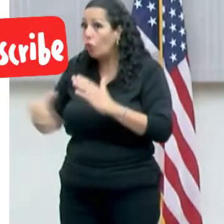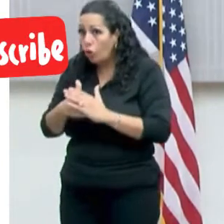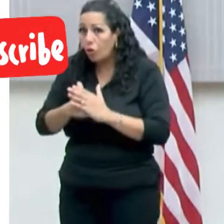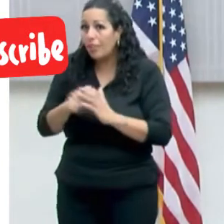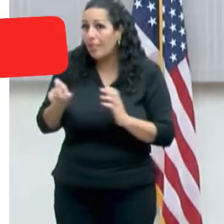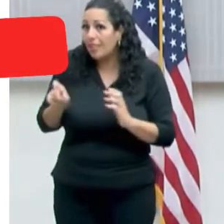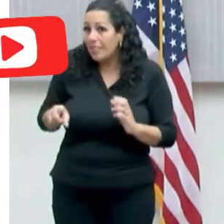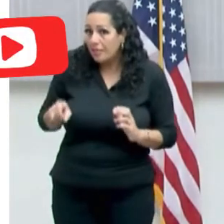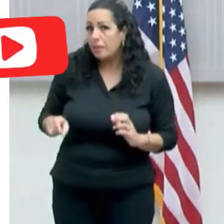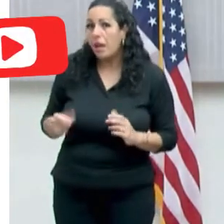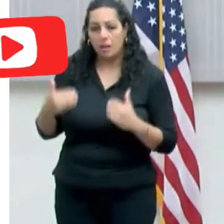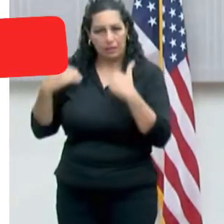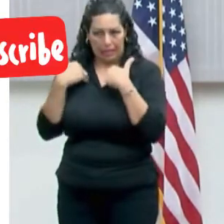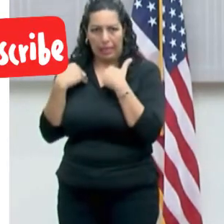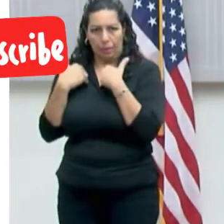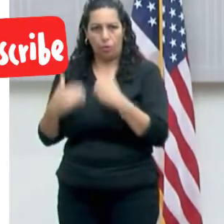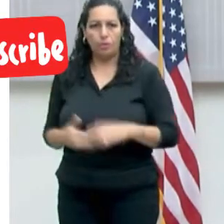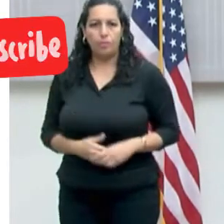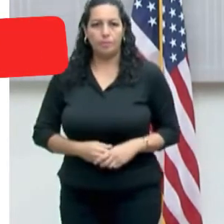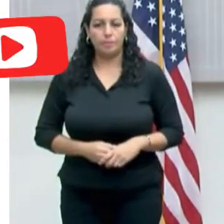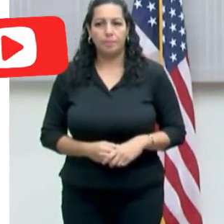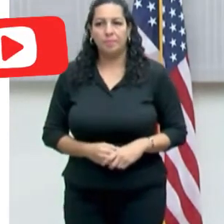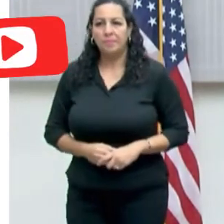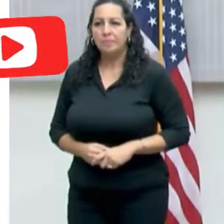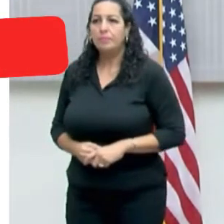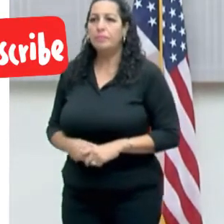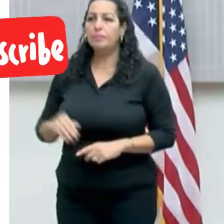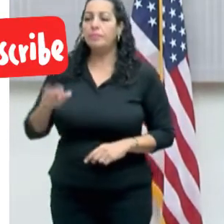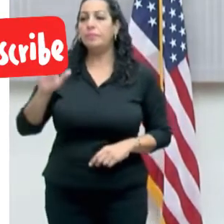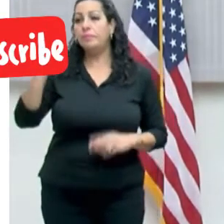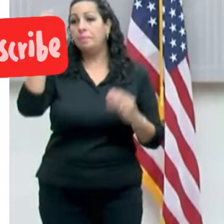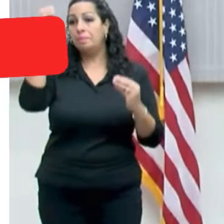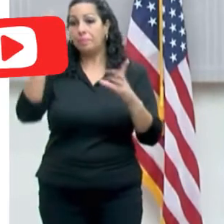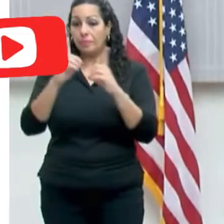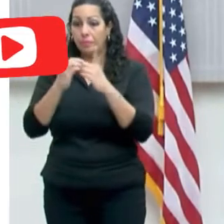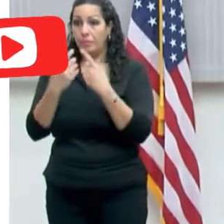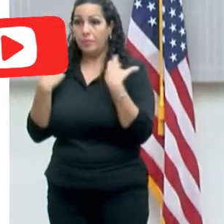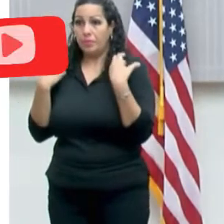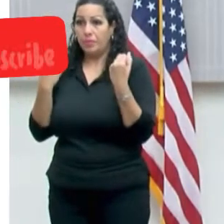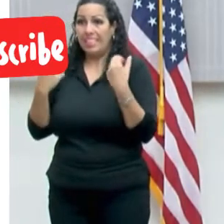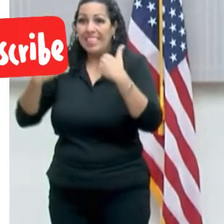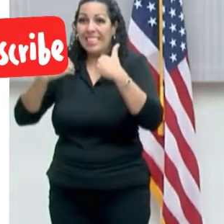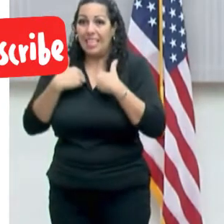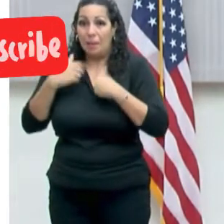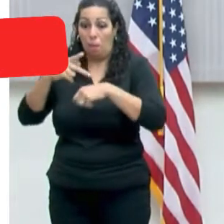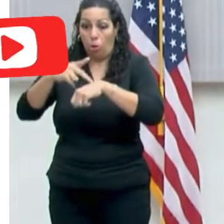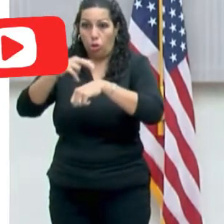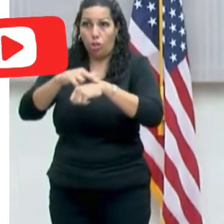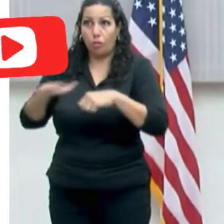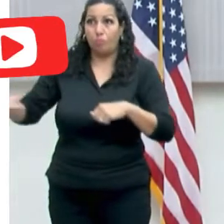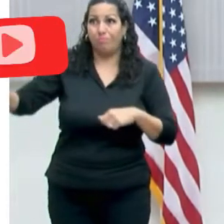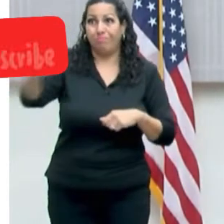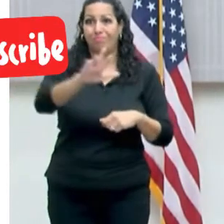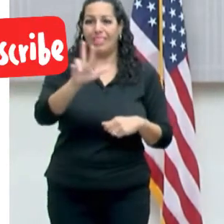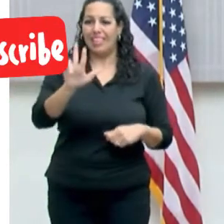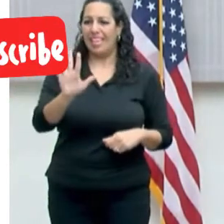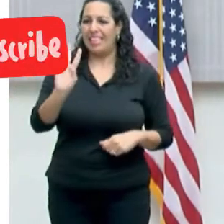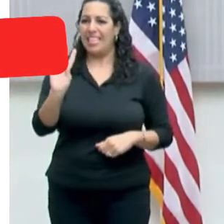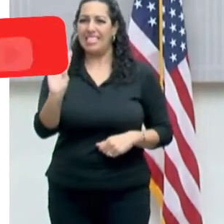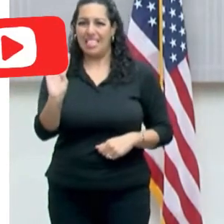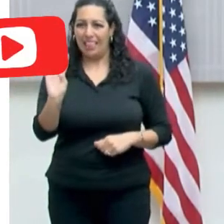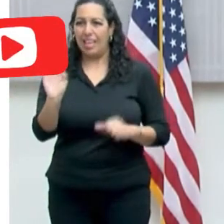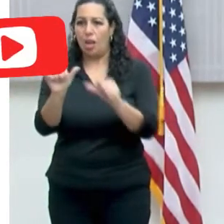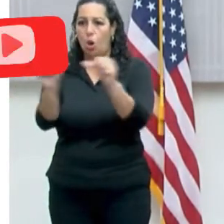necesiten. Nosotros tenemos, el Departamento de Salud tiene 37 centros por toda la isla que se hacen pruebas diario,